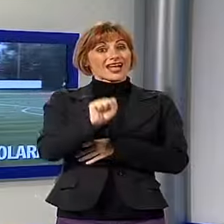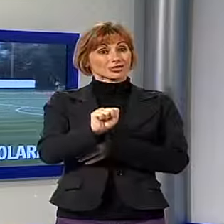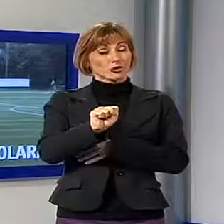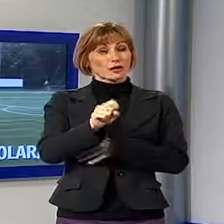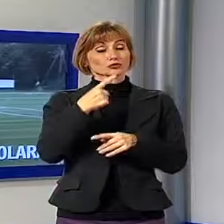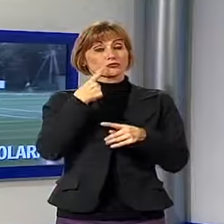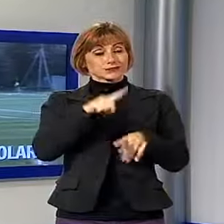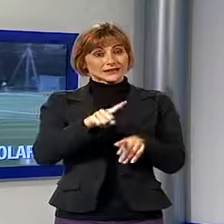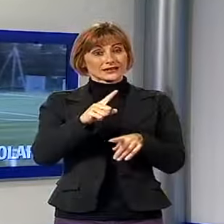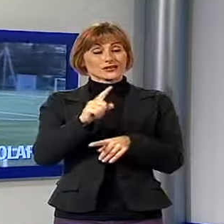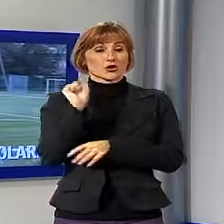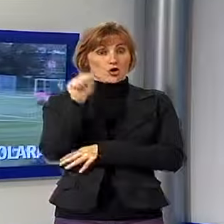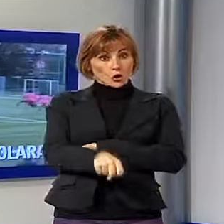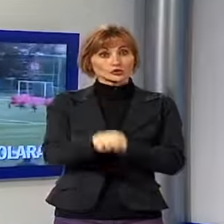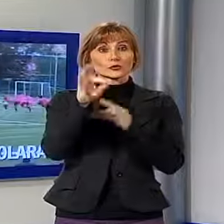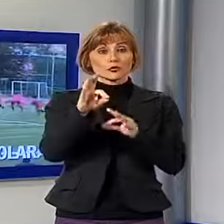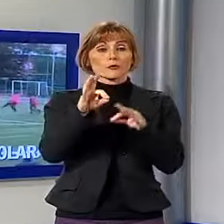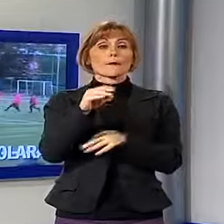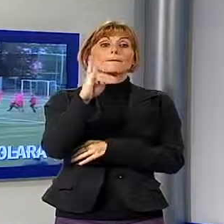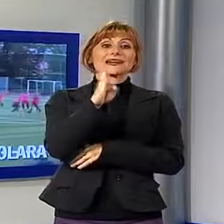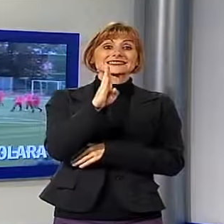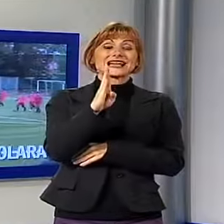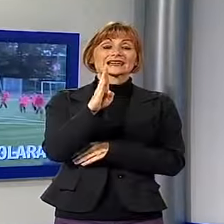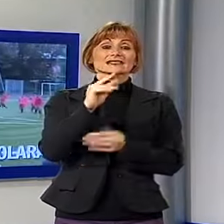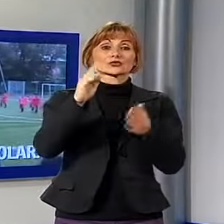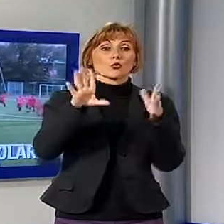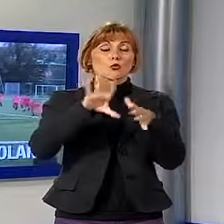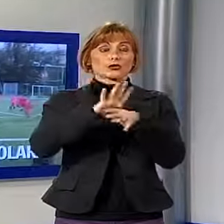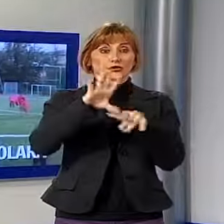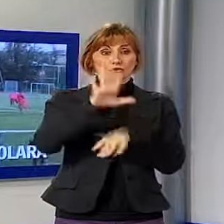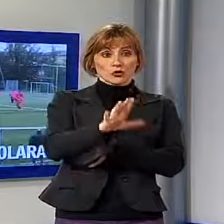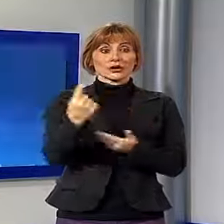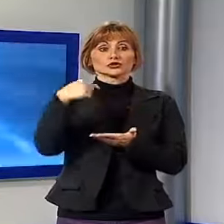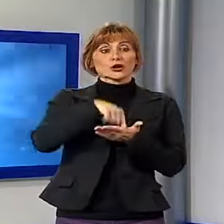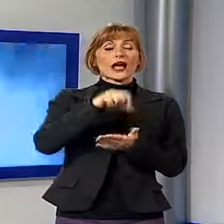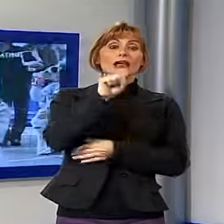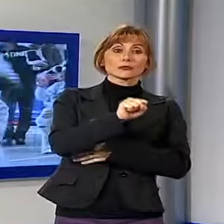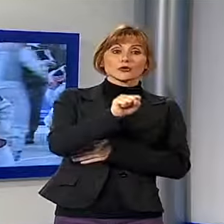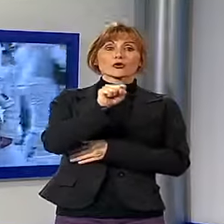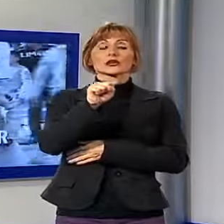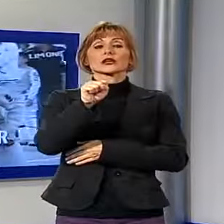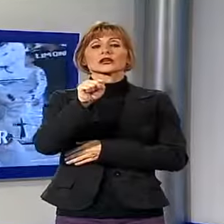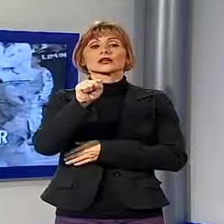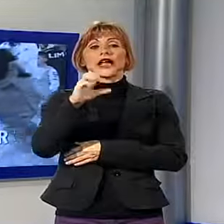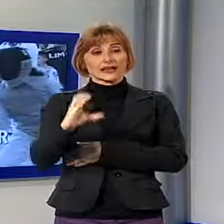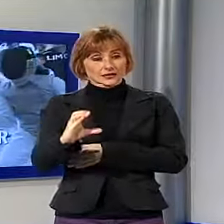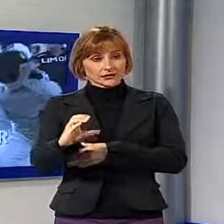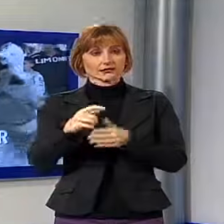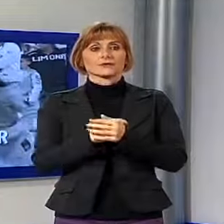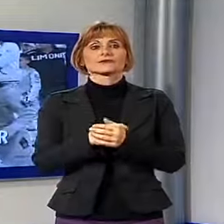Budrio contro la squadra di Fabio Bazzani, rientrano a Liboni e Terlino, anche Talantino a disposizione. Un trofeo Kinder